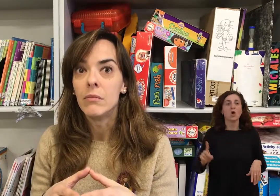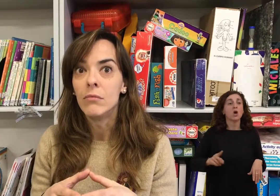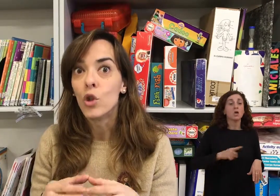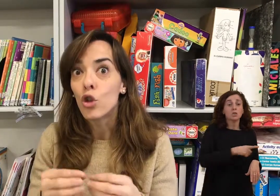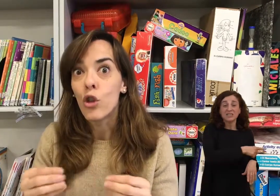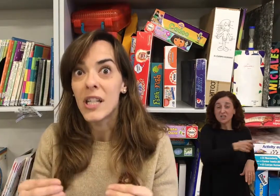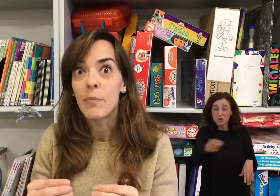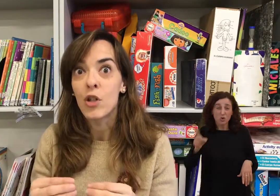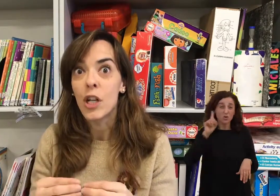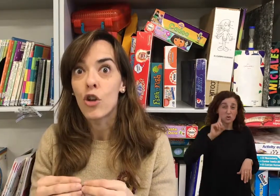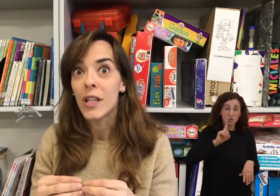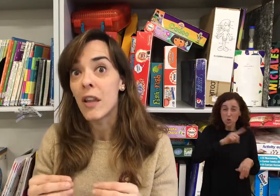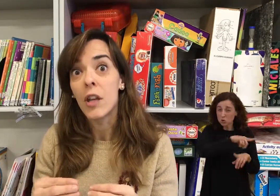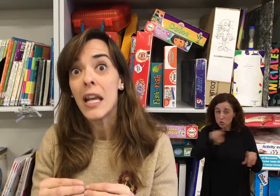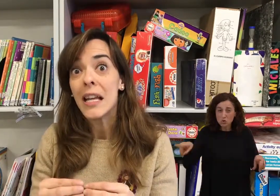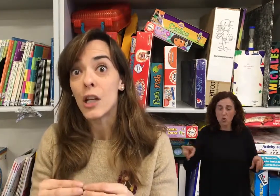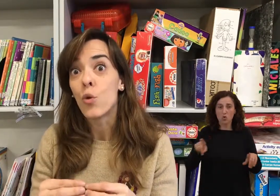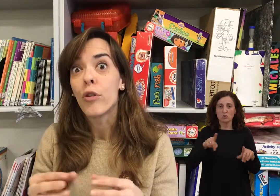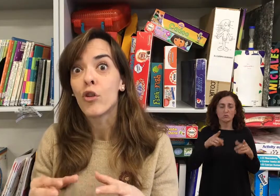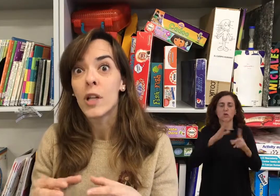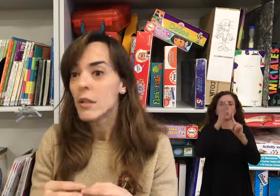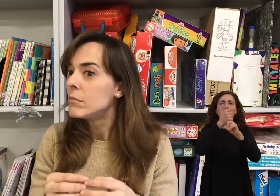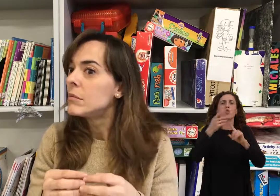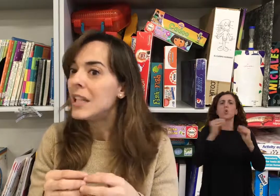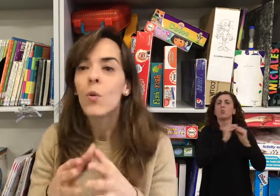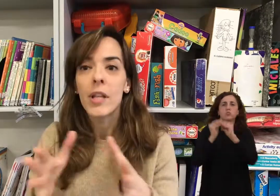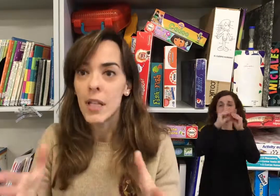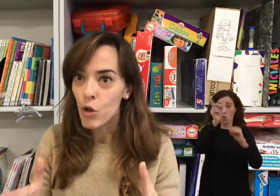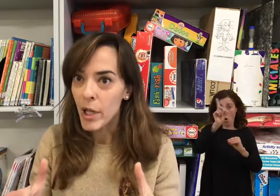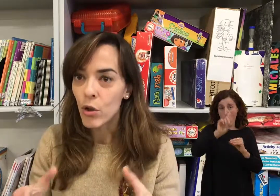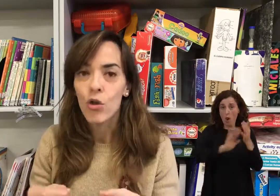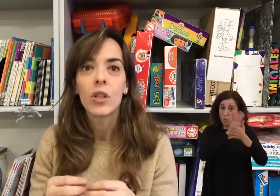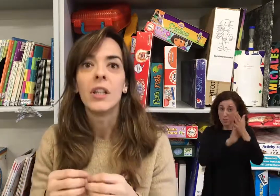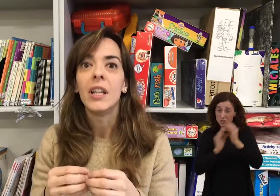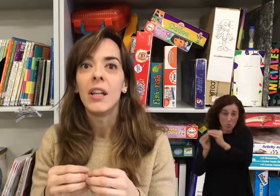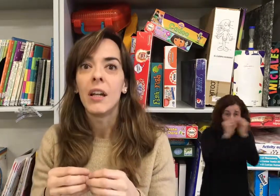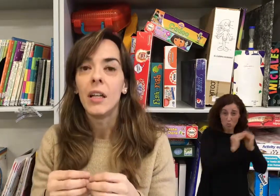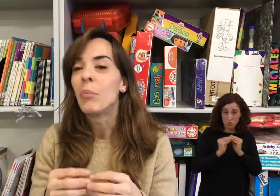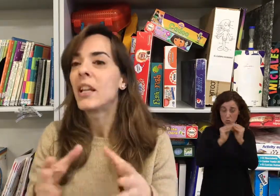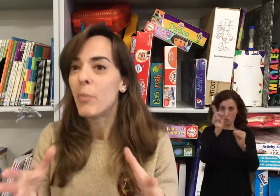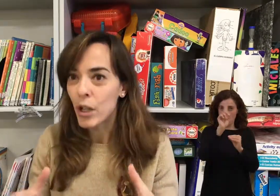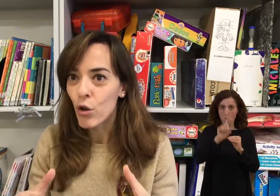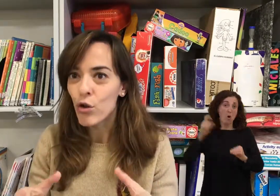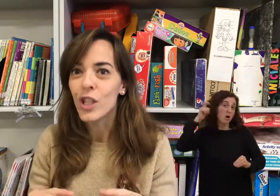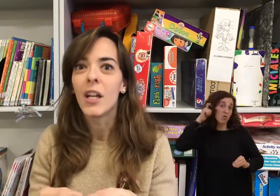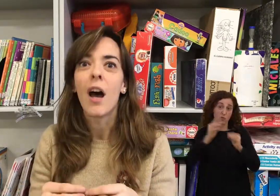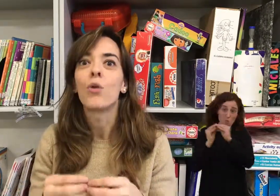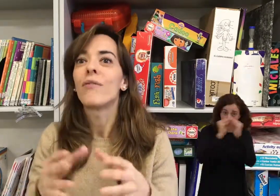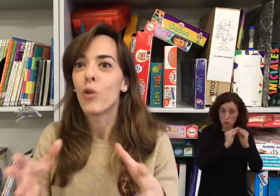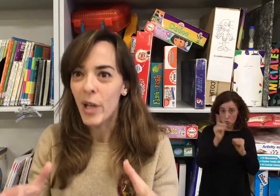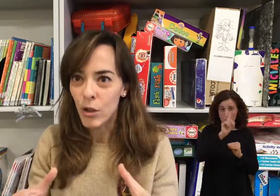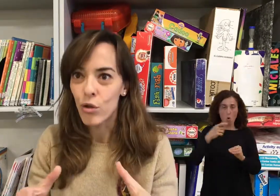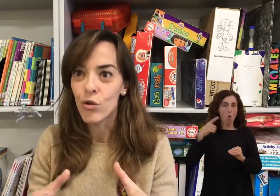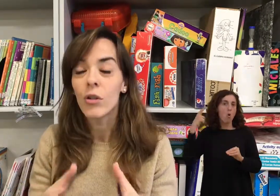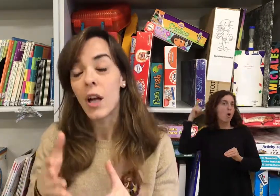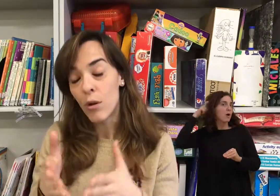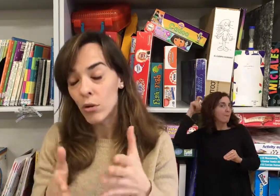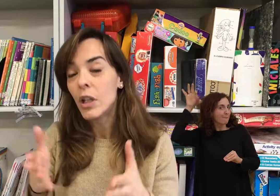No todas las personas sordas, es decir, la solución no es lengua de signos para todos, ni implante para todos, ni audífono para todos. Cada uno,